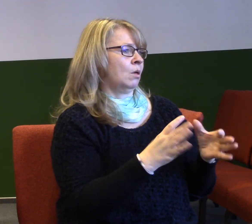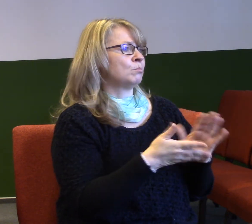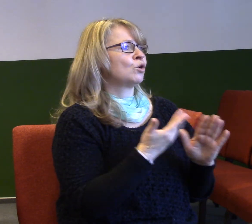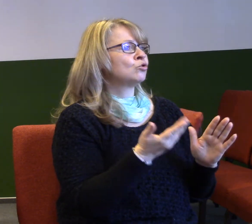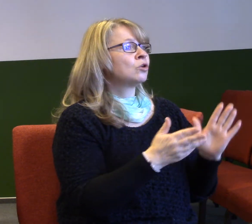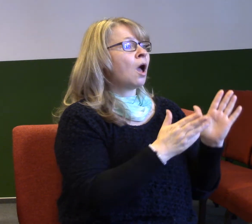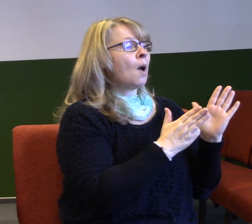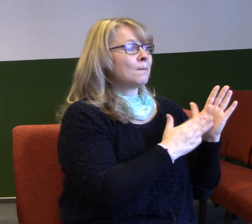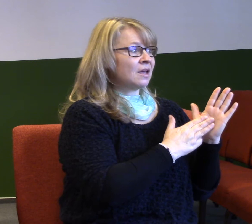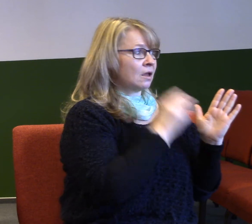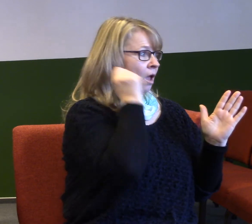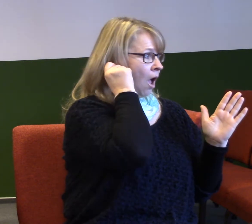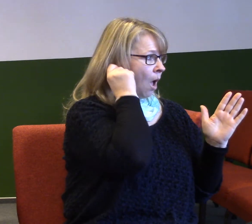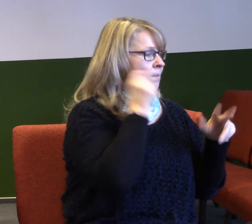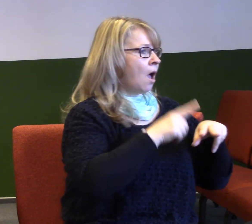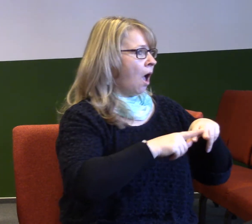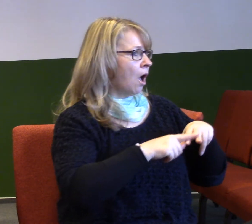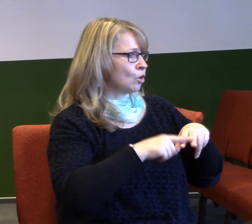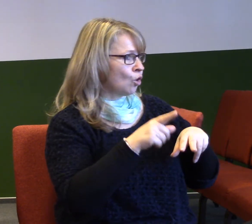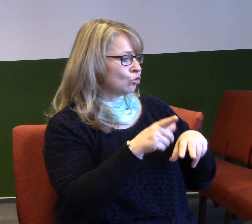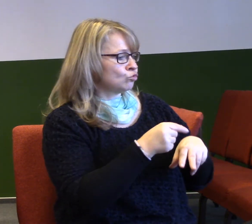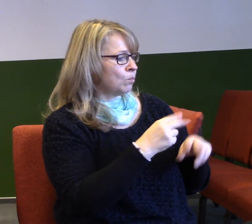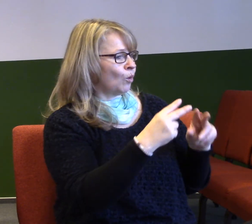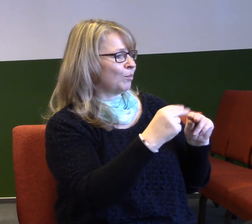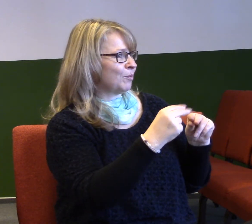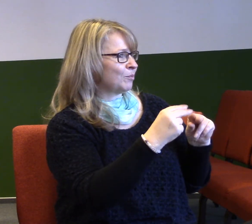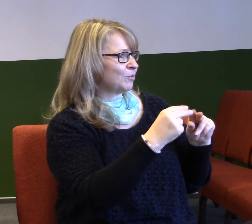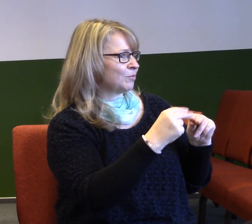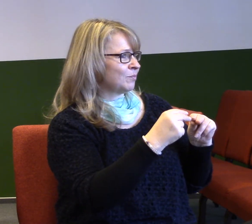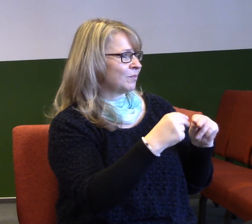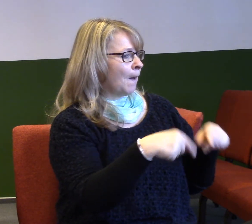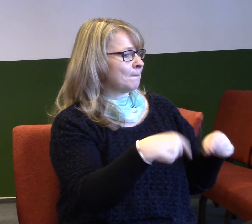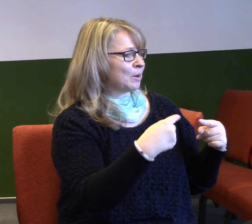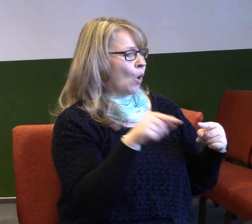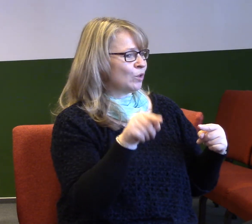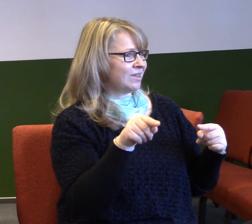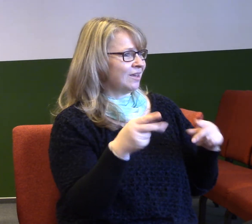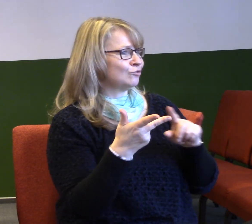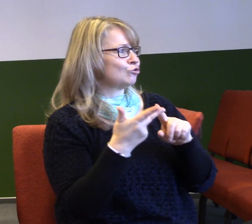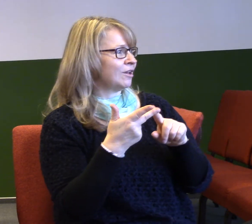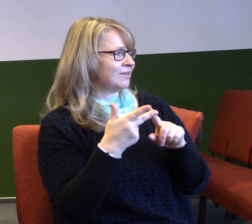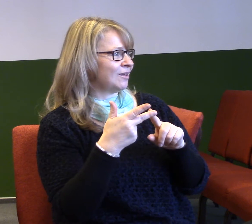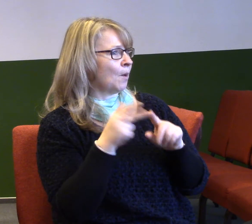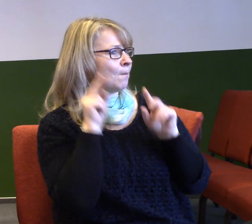Aaronem proti Mojžíšovi, taková ta spiklenecká aktivita mezi sourozenci.